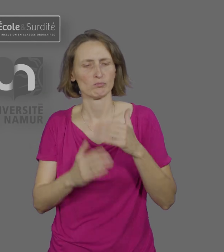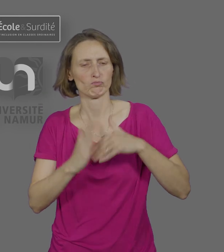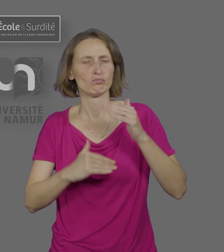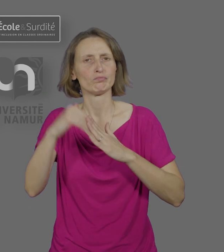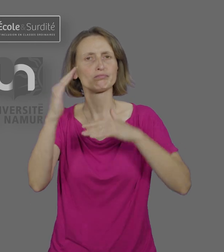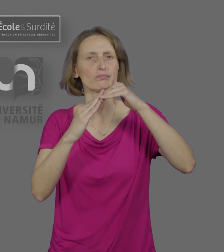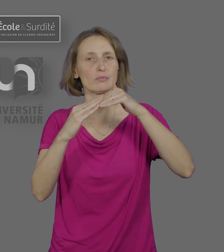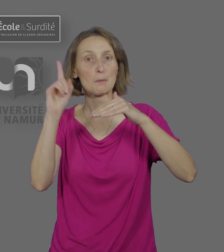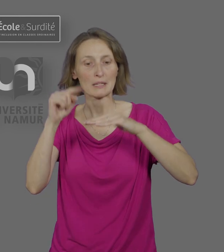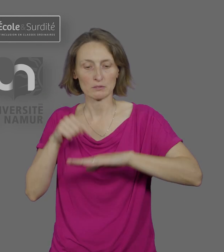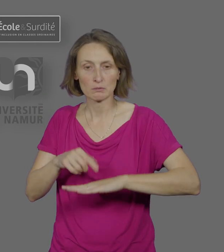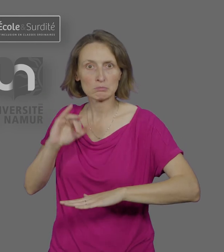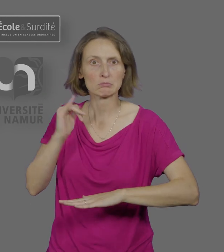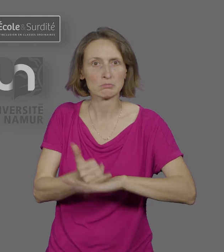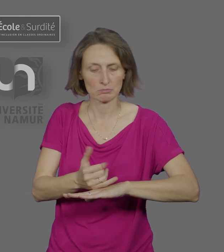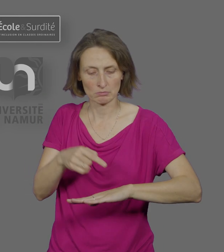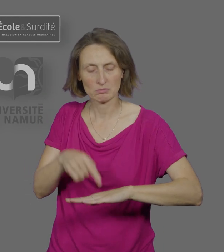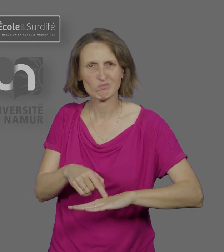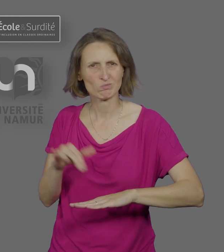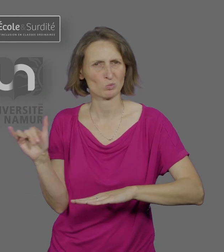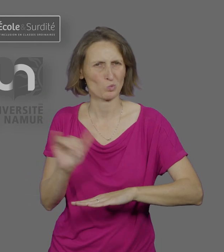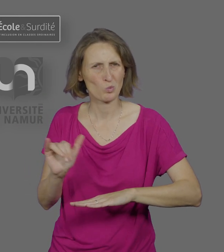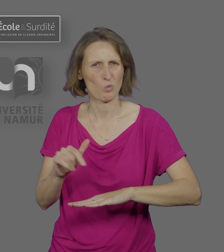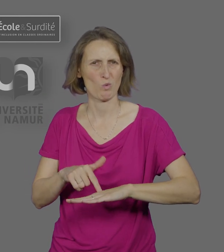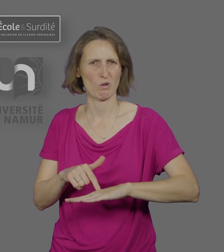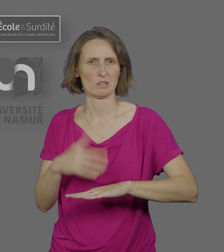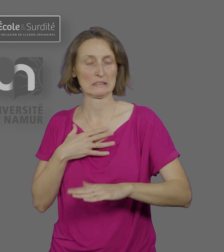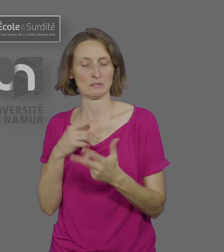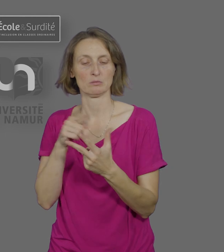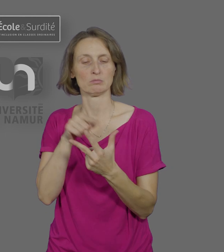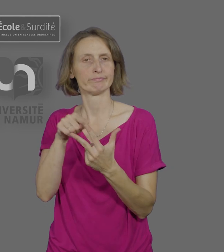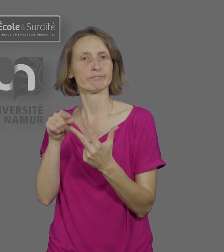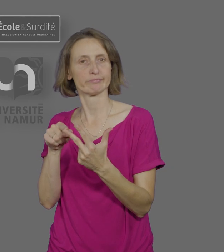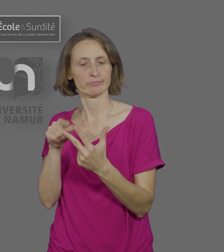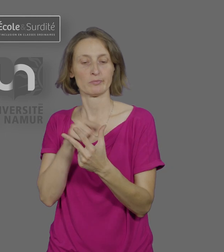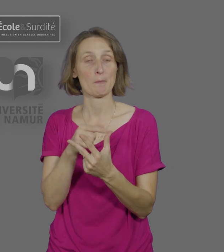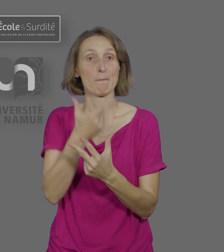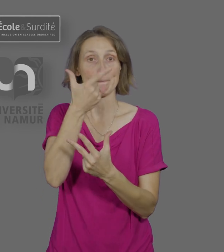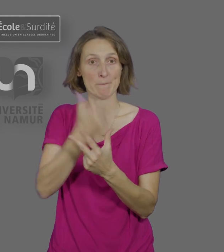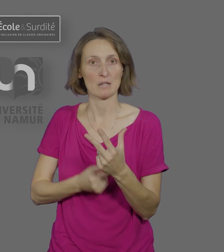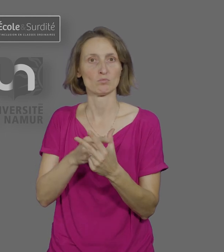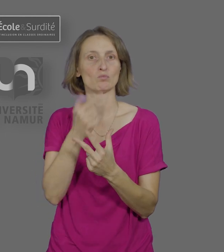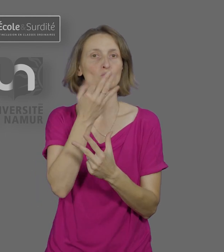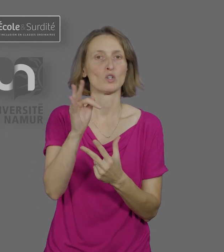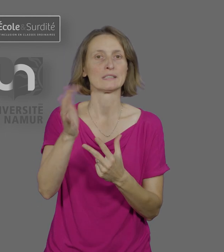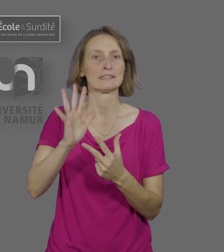La première partie du livre expose les fondements sur lesquels ce dispositif d'enseignement est construit. Le